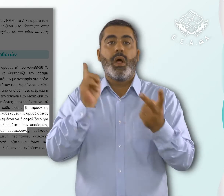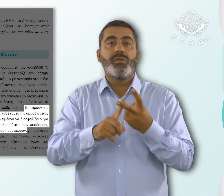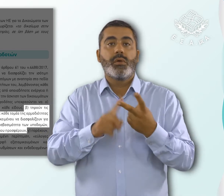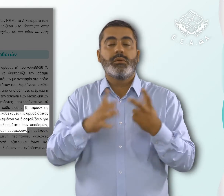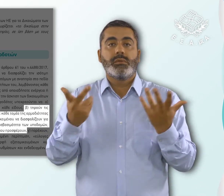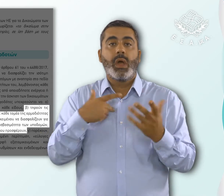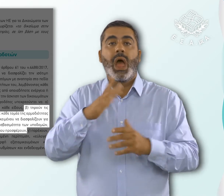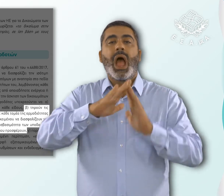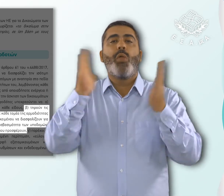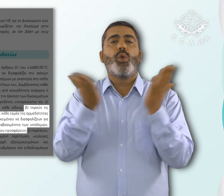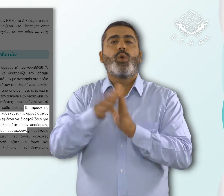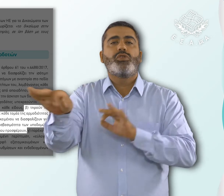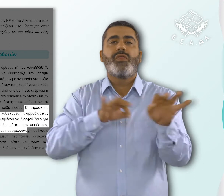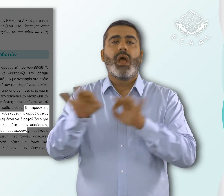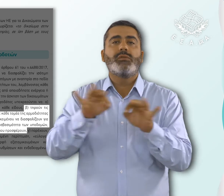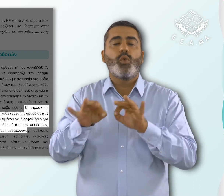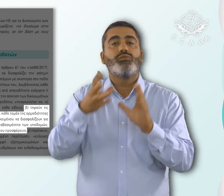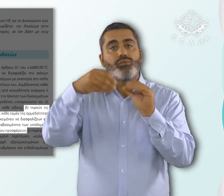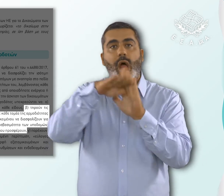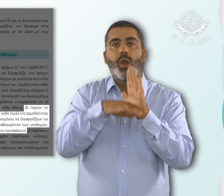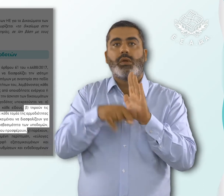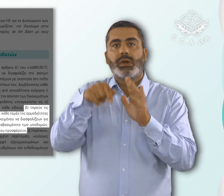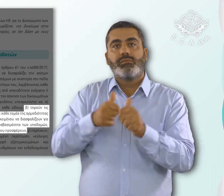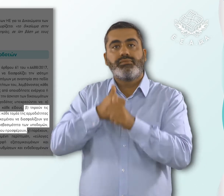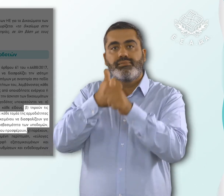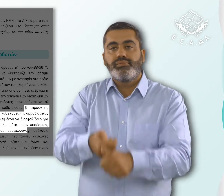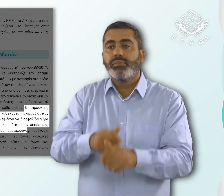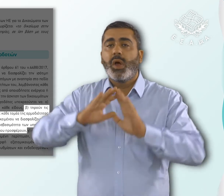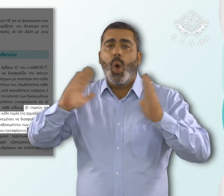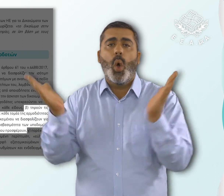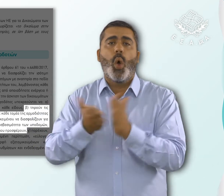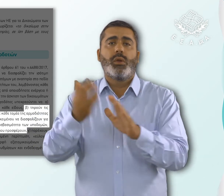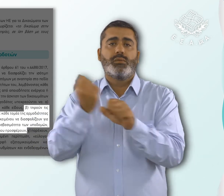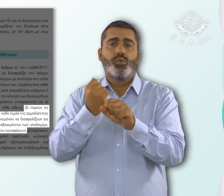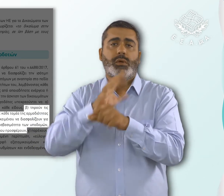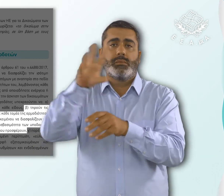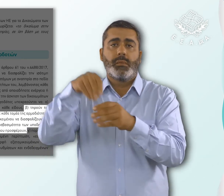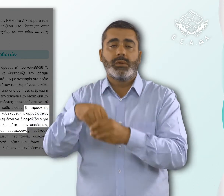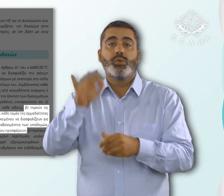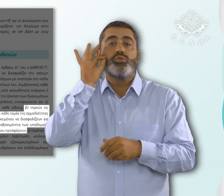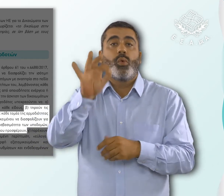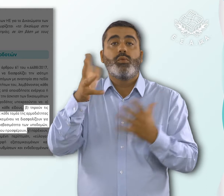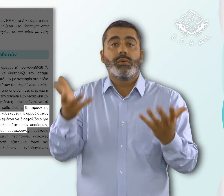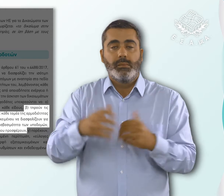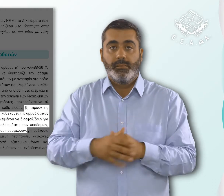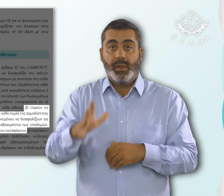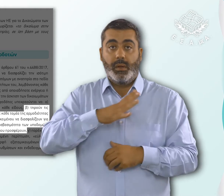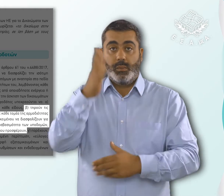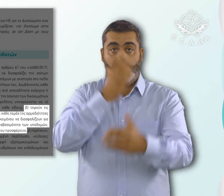αρχές καθολικού σχεδιασμού σε κάθε τομέα της αρμοδιότητας ή δραστηριοποίησής τους, προκειμένου να διασφαλίζουν για τα άτομα